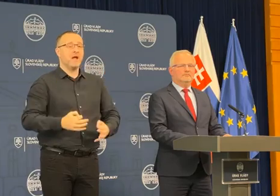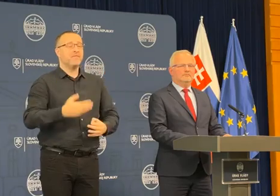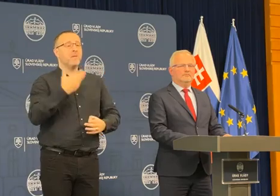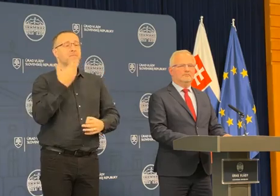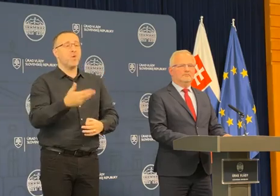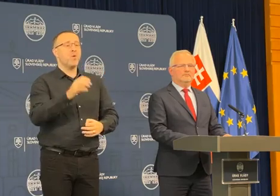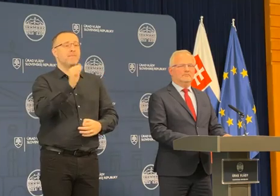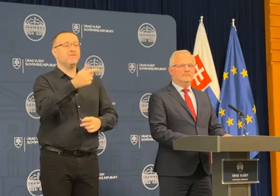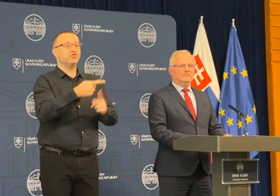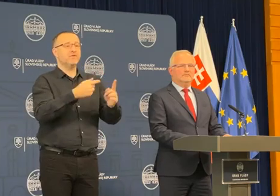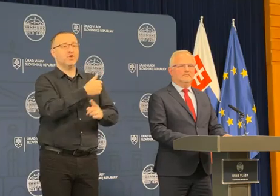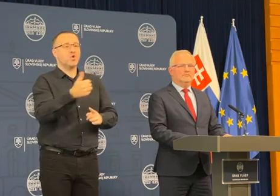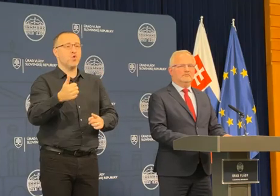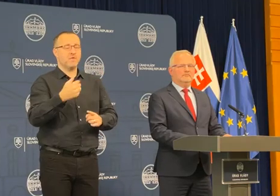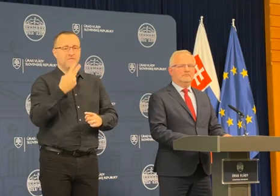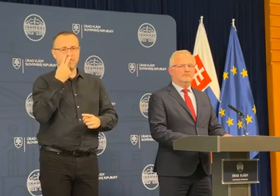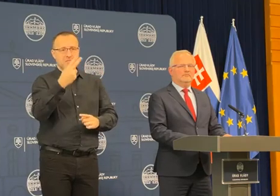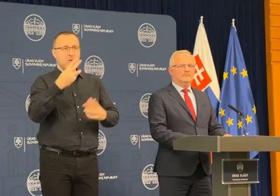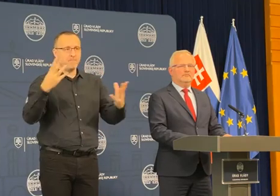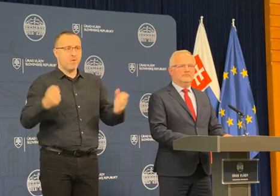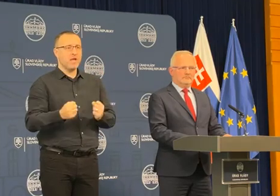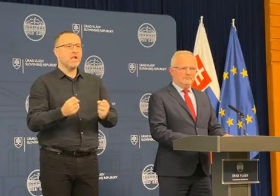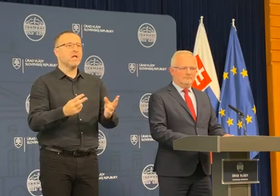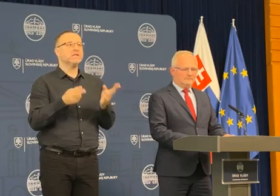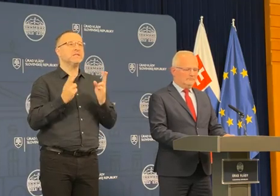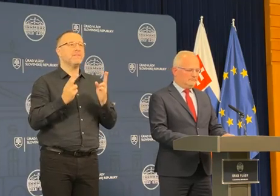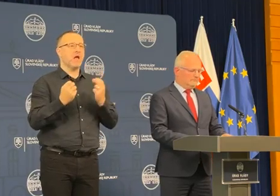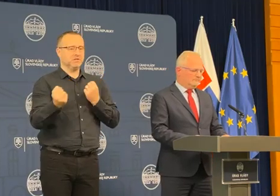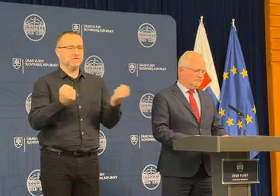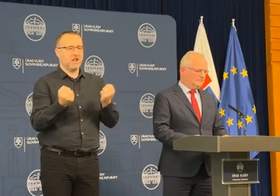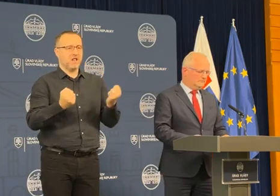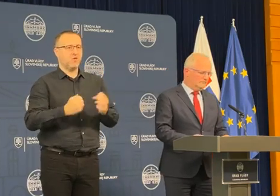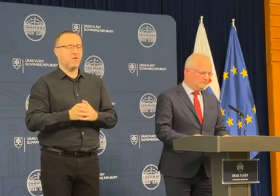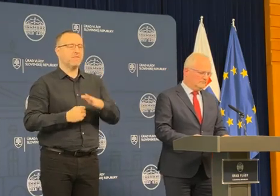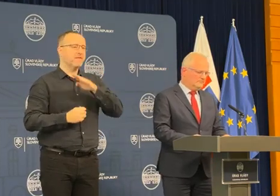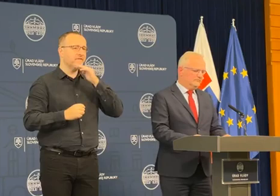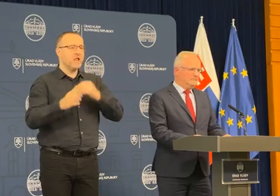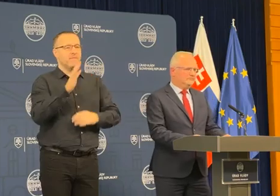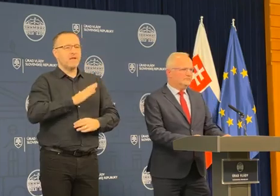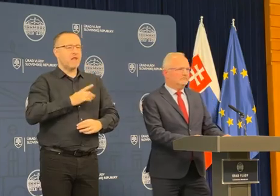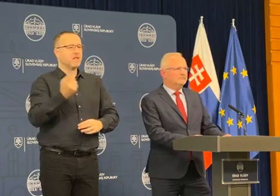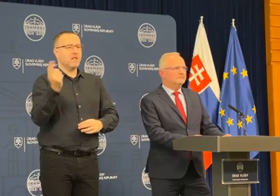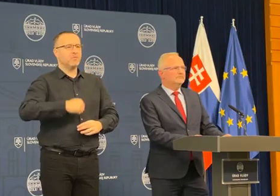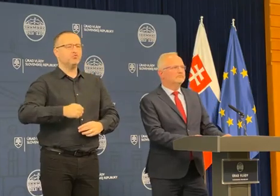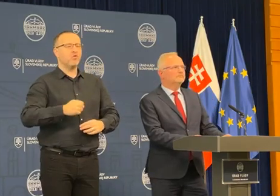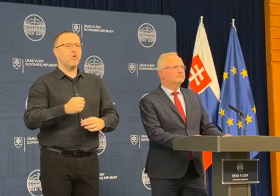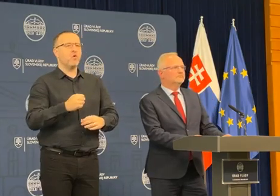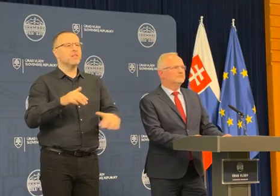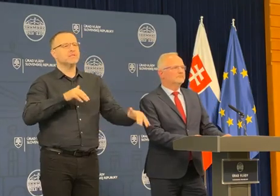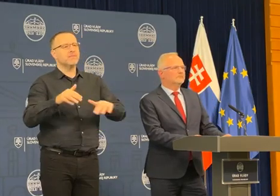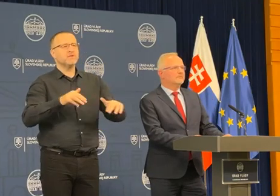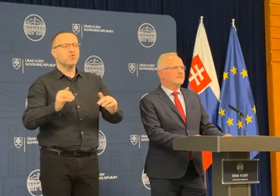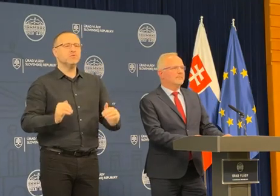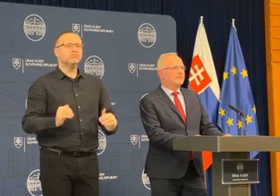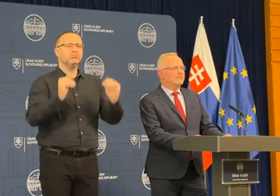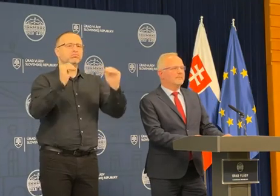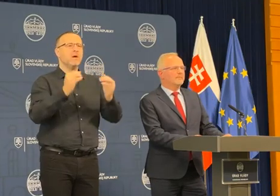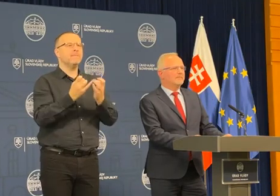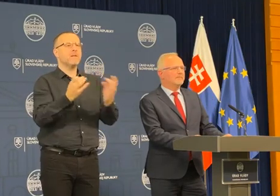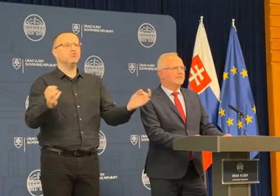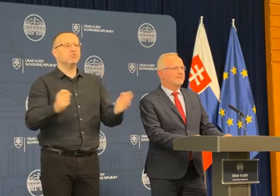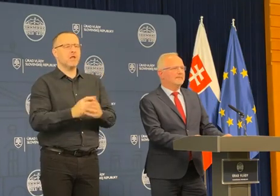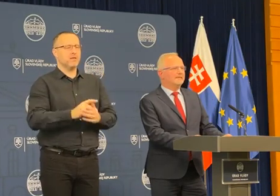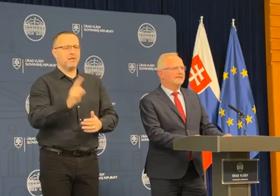kvartáli vidíme, že sa nám podarilo tú zimu zvládnuť. Som veľmi rád, že nedošlo k žiadnemu prepušťaniu, nezamestnanosť nadalej klesá,